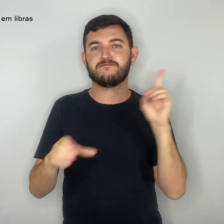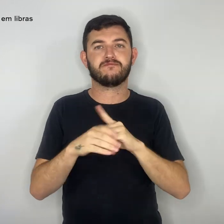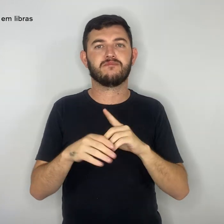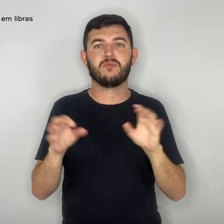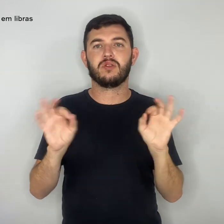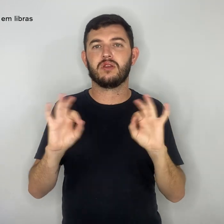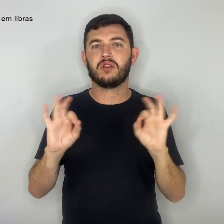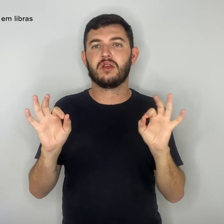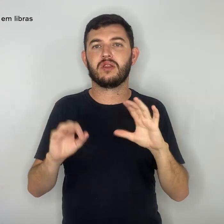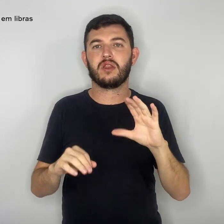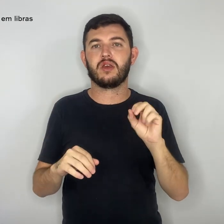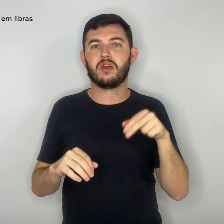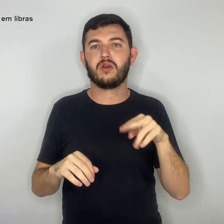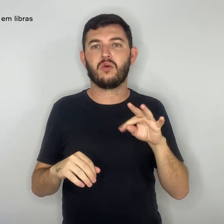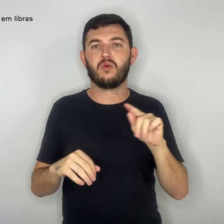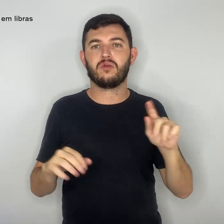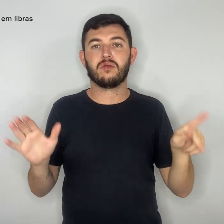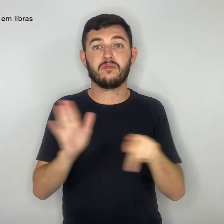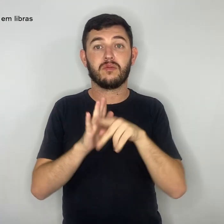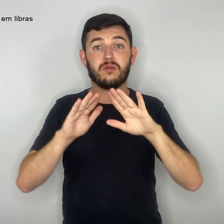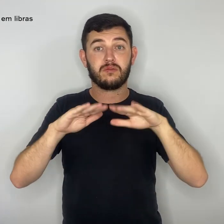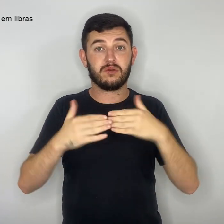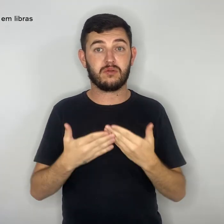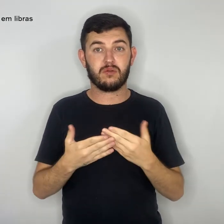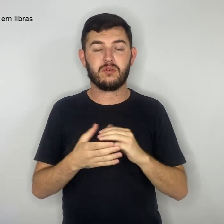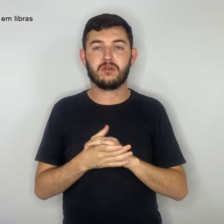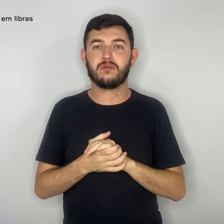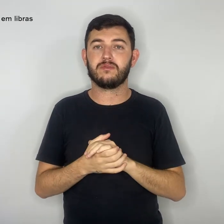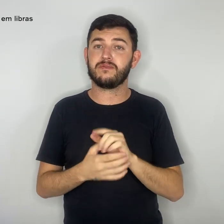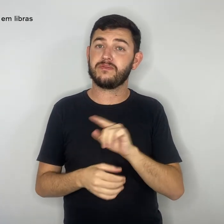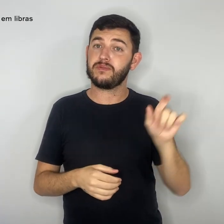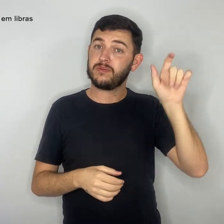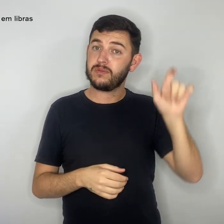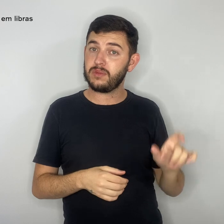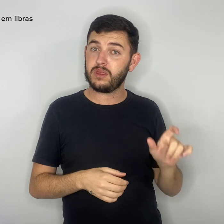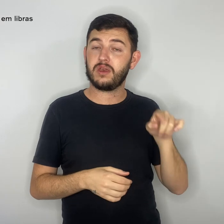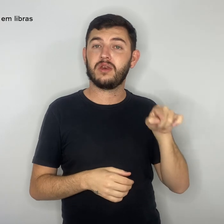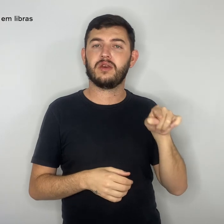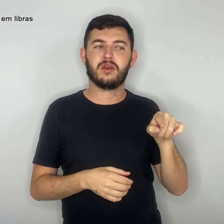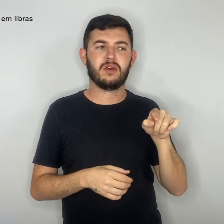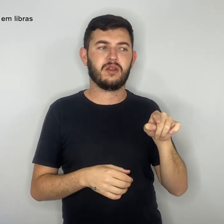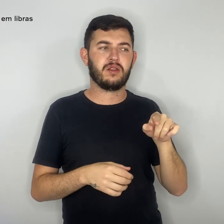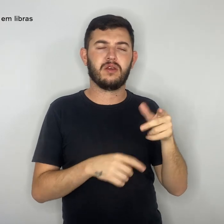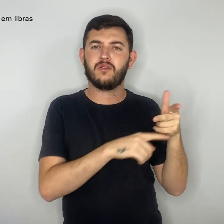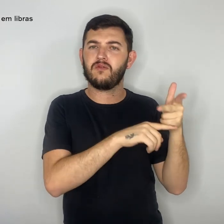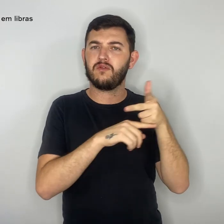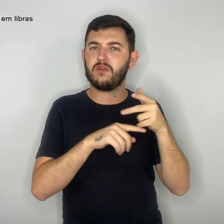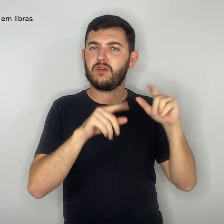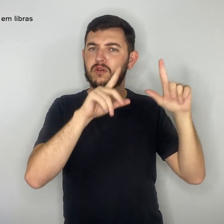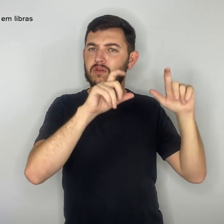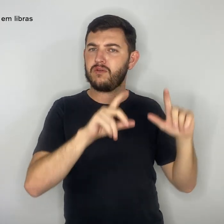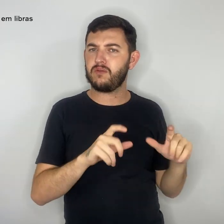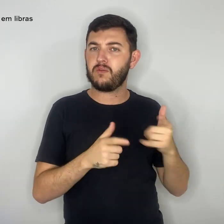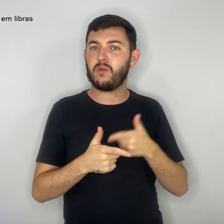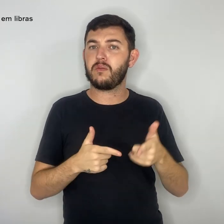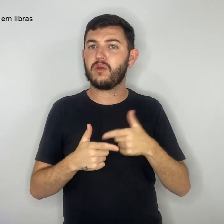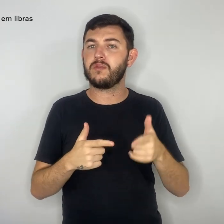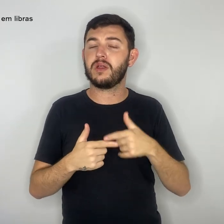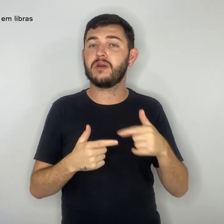conta da escola. Fernandes também registrou imagens de problemas com o gás na escola